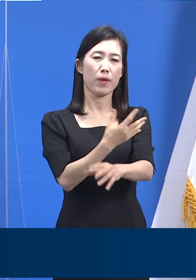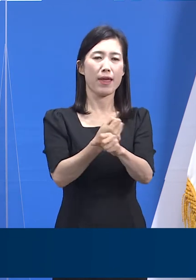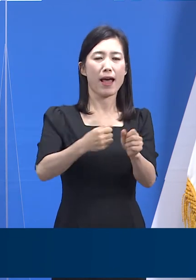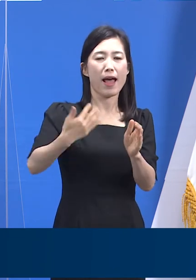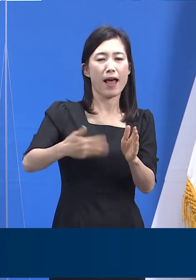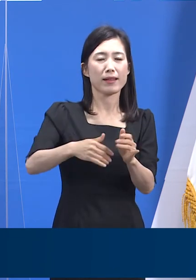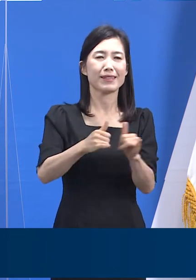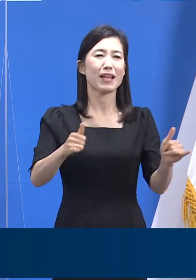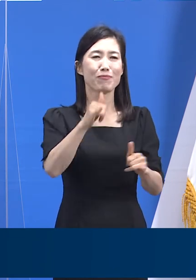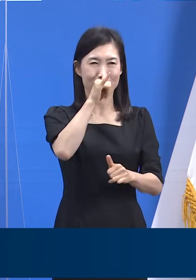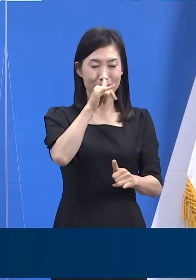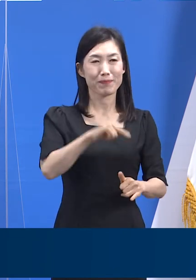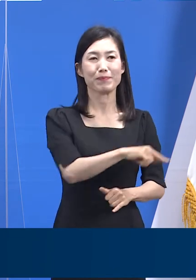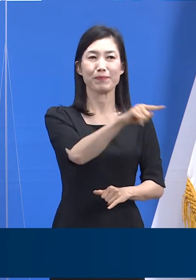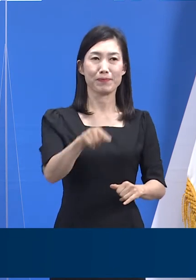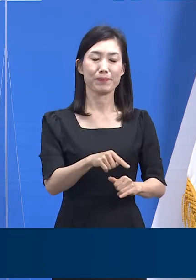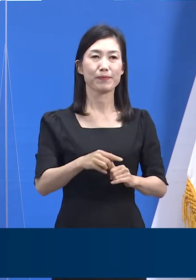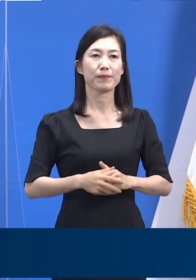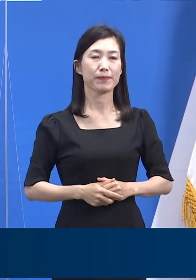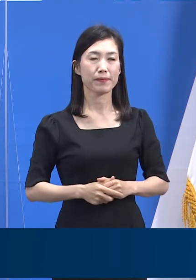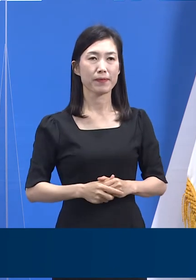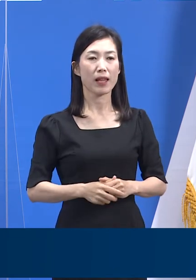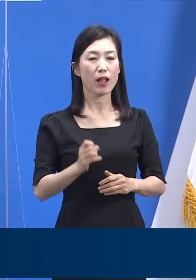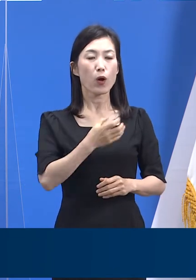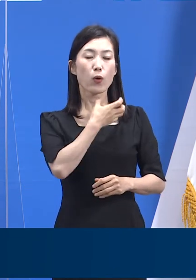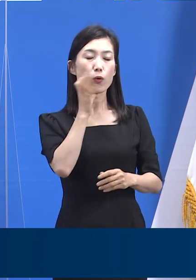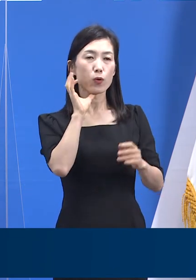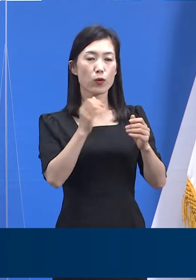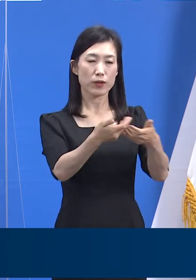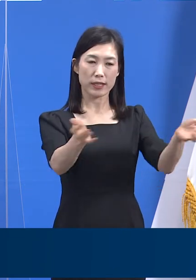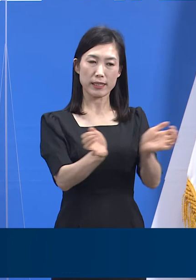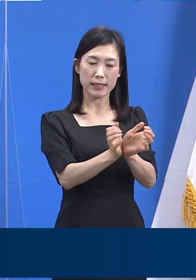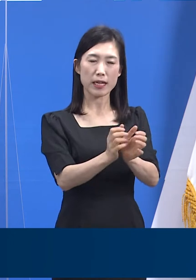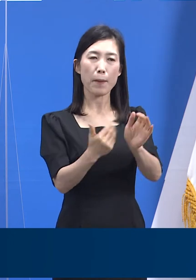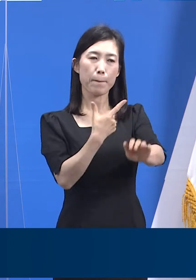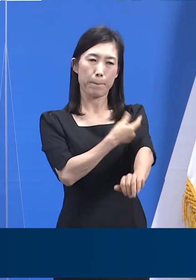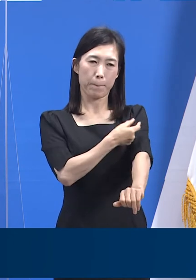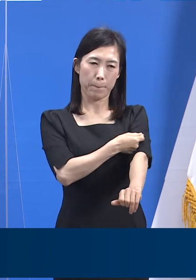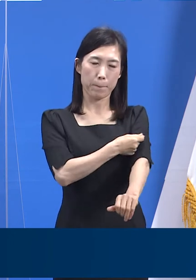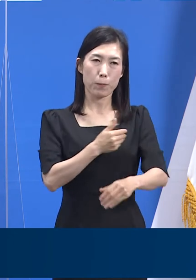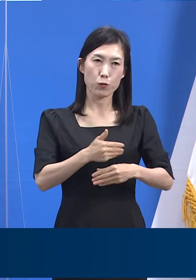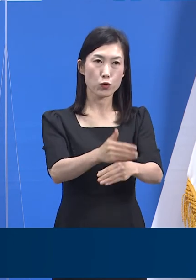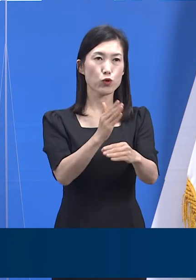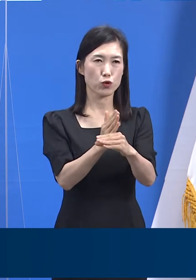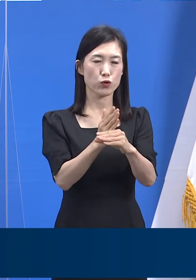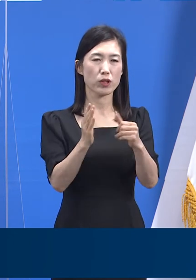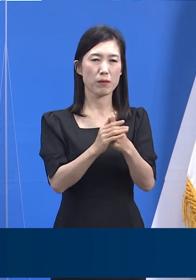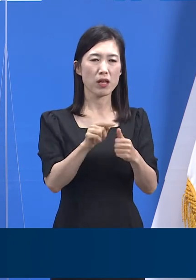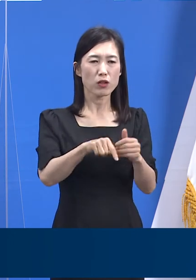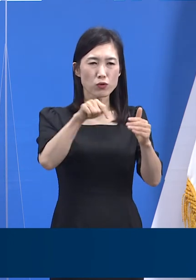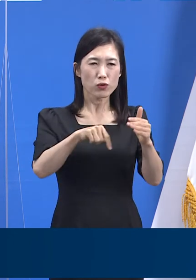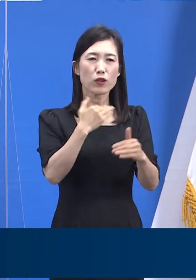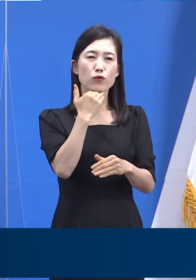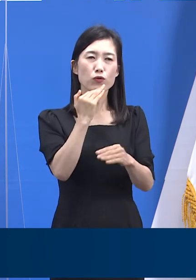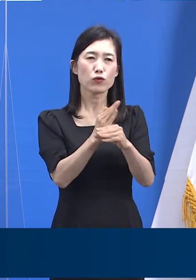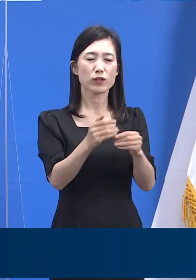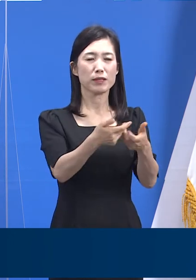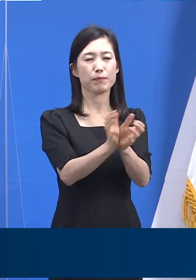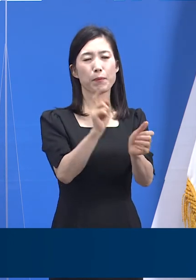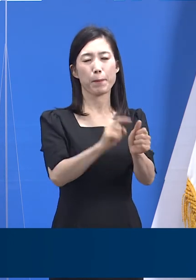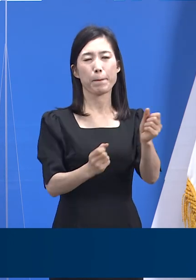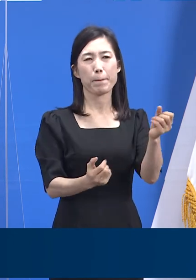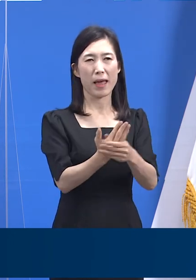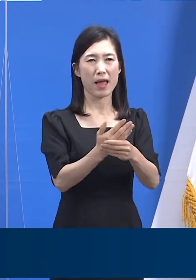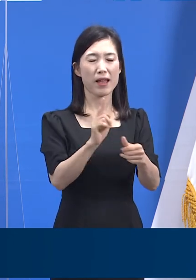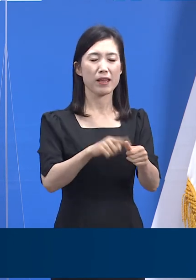사례도 있었습니다. 고령층의 예방접종이 진행되는 과정 중에서 이런 집단 감염 사례를 겪게 되어 안타까울